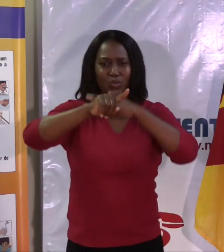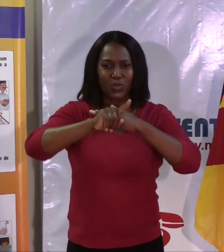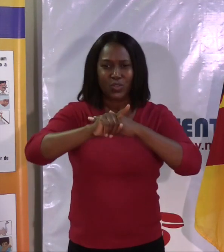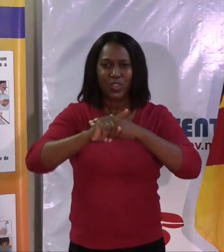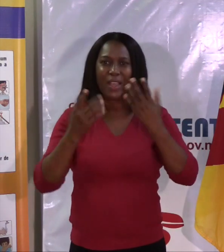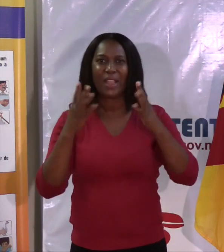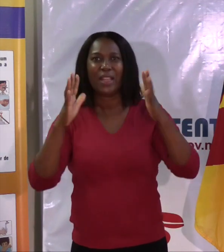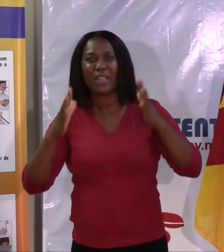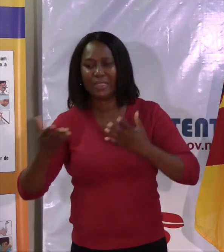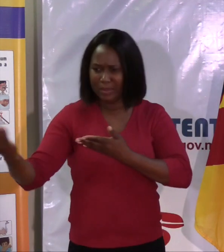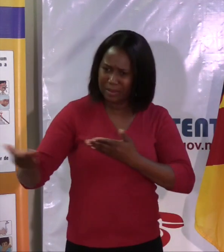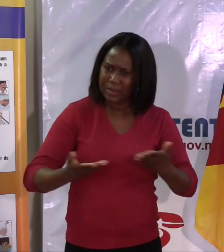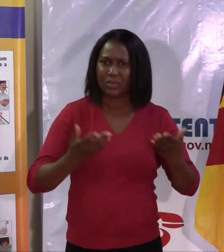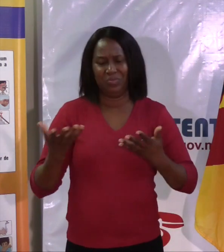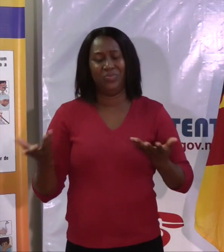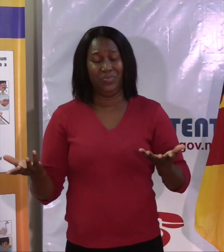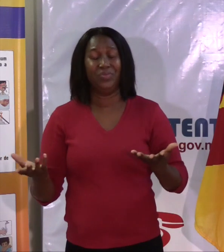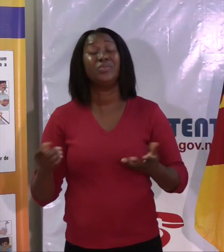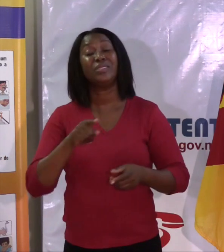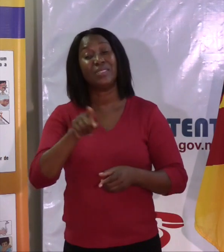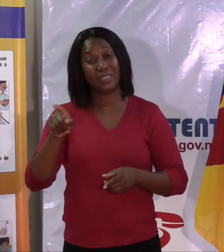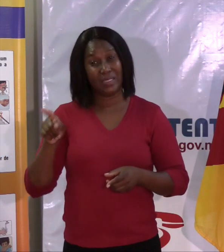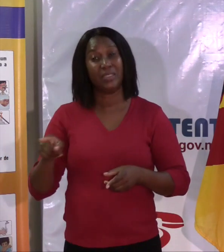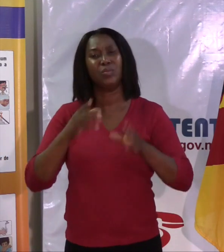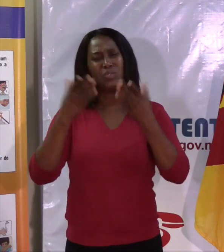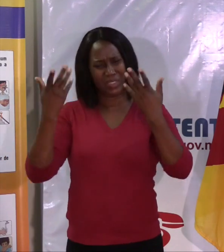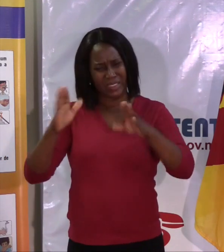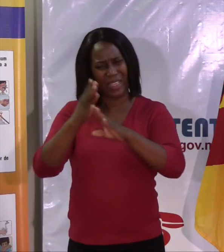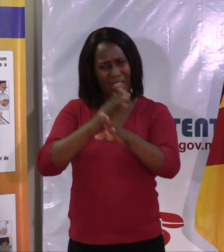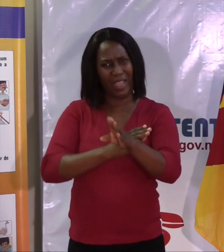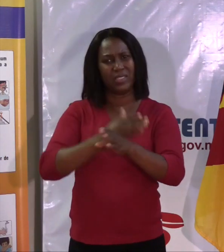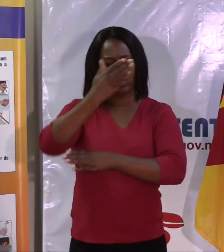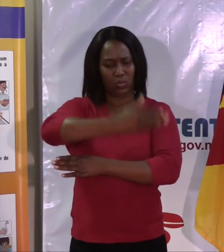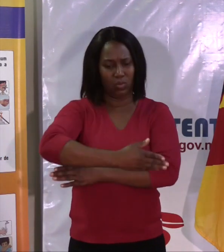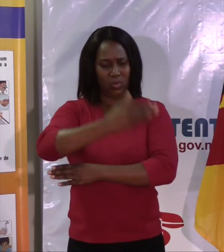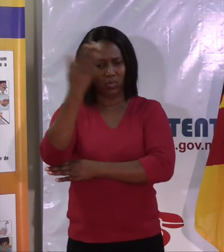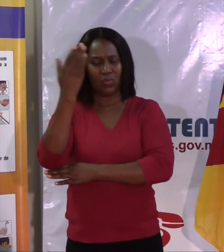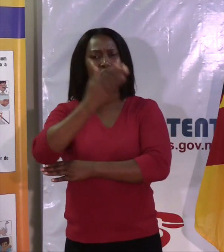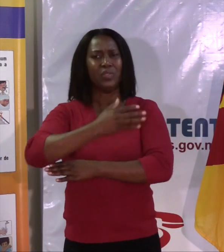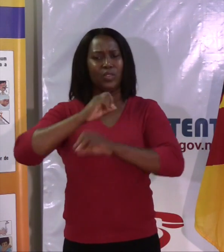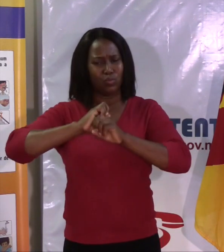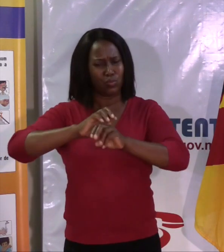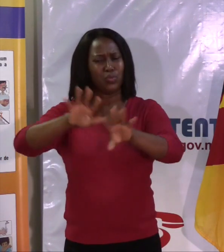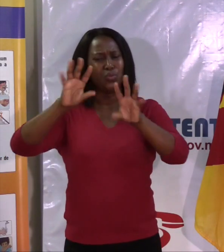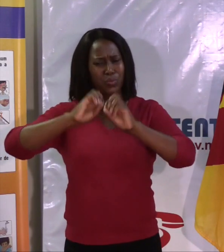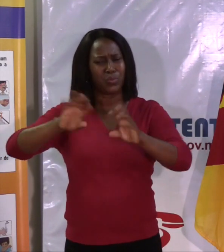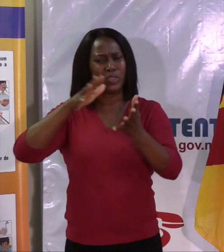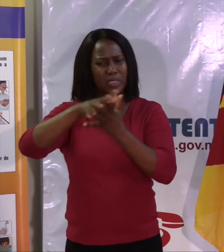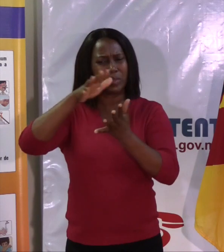vêm da África do Sul, na entrada da fronteira, já tiveram a informação de como se prevenir. E, obviamente, ao nível local, temos